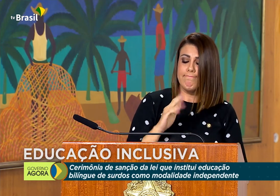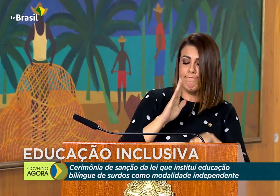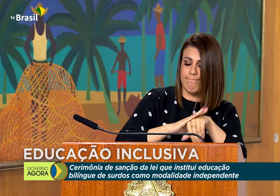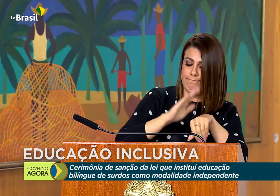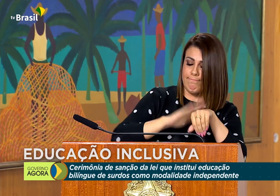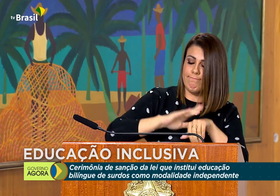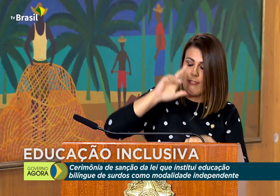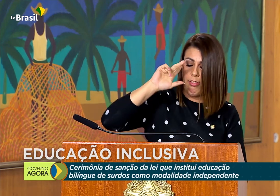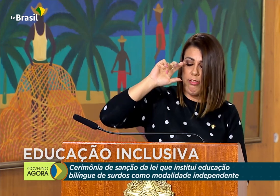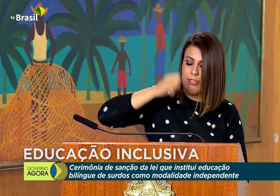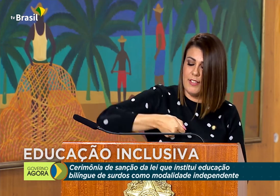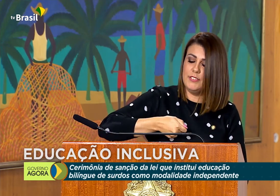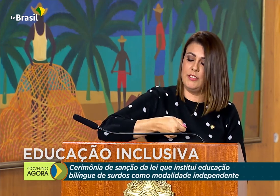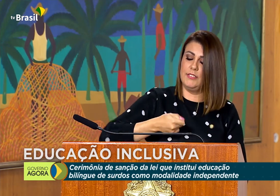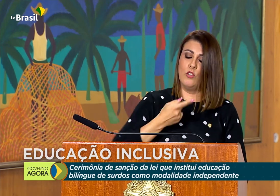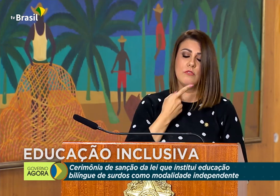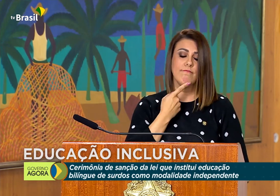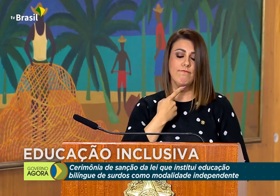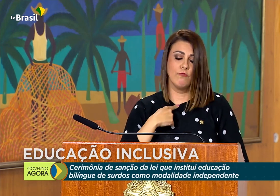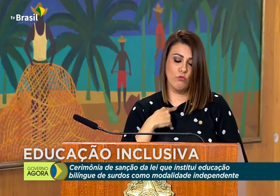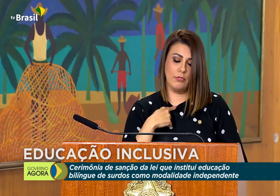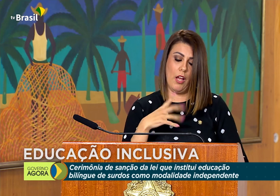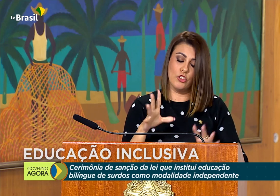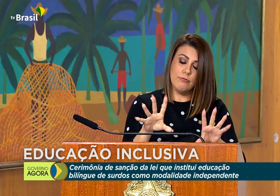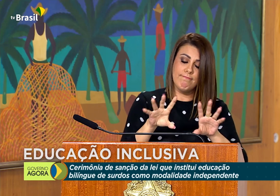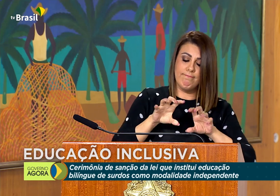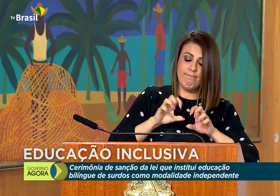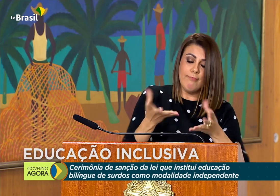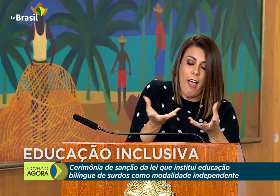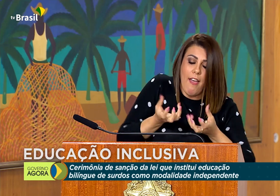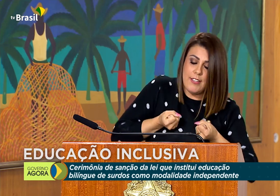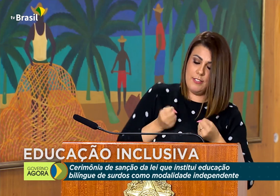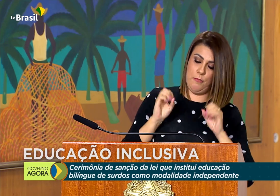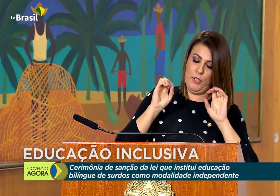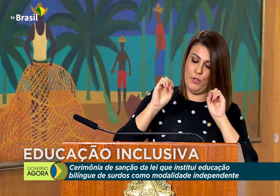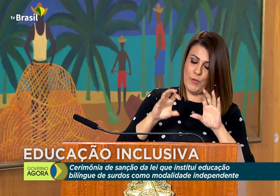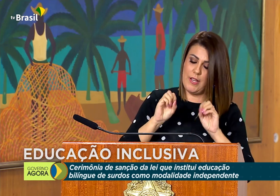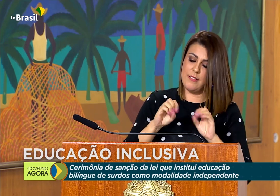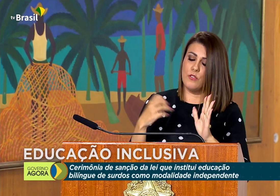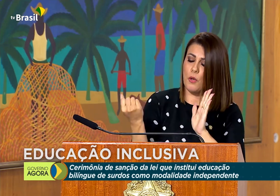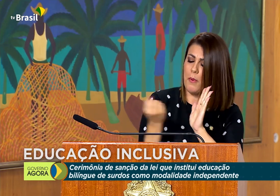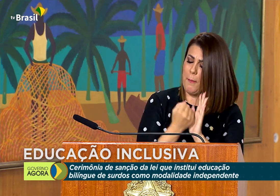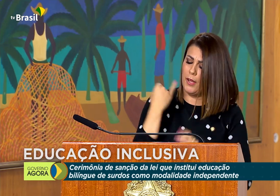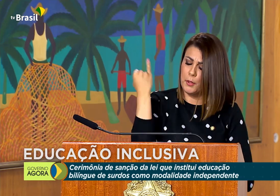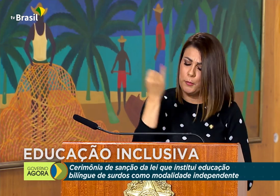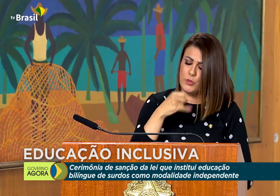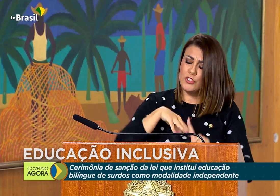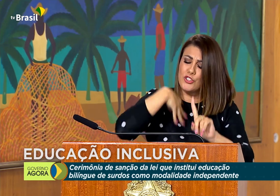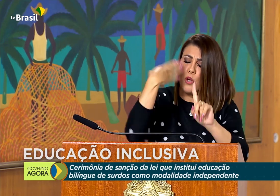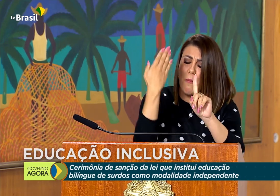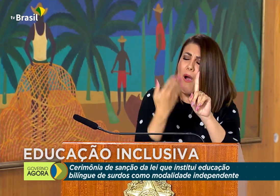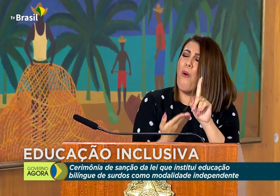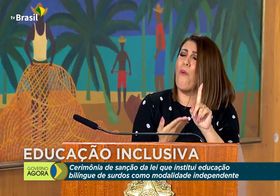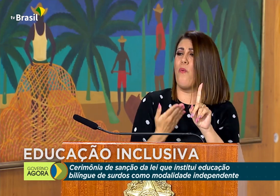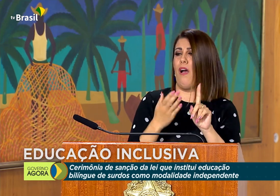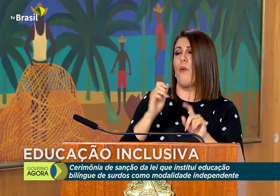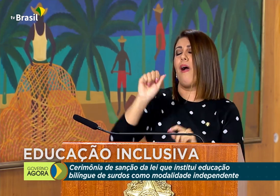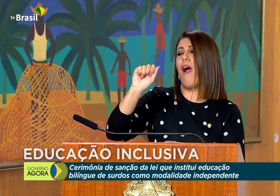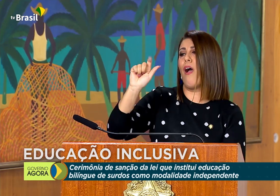O respeito do direito linguístico é o respeito do direito de escolha, é uma marca